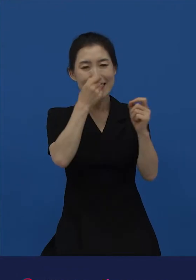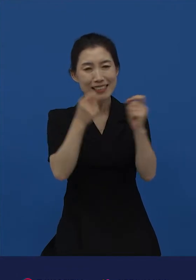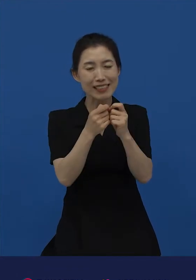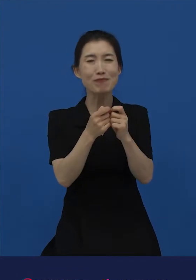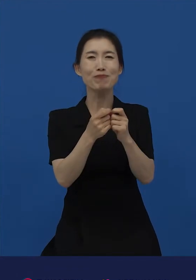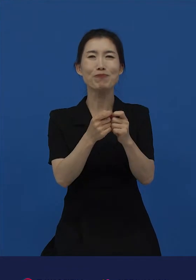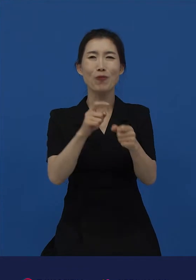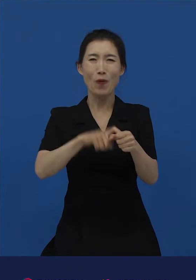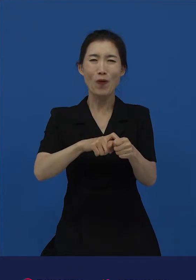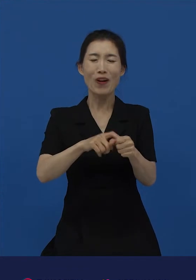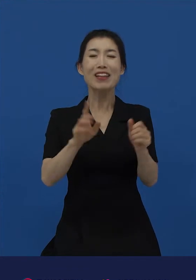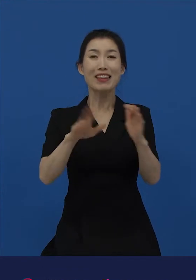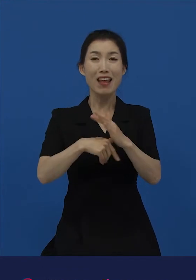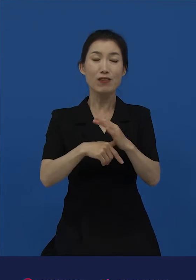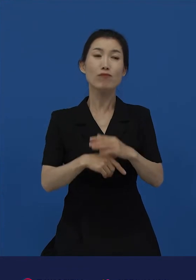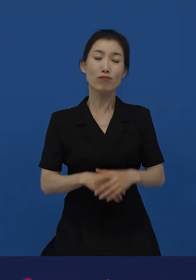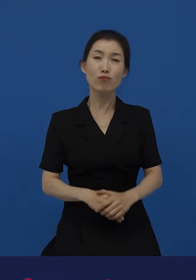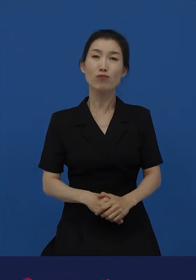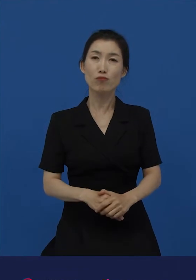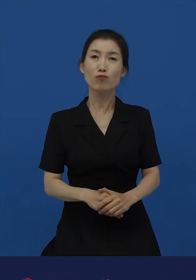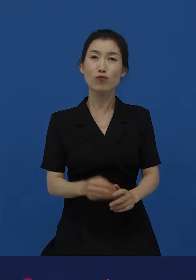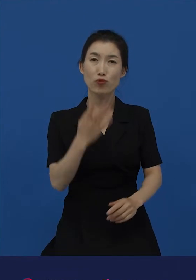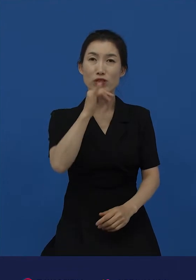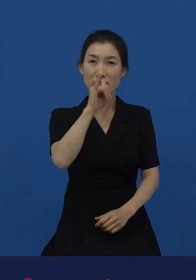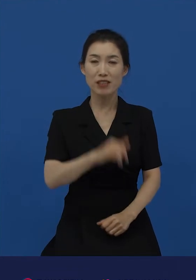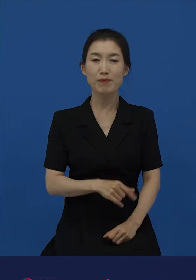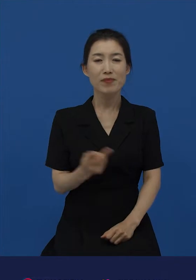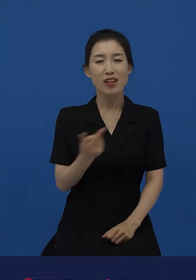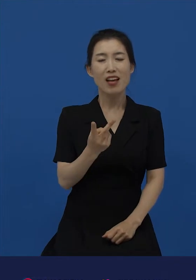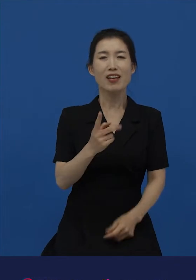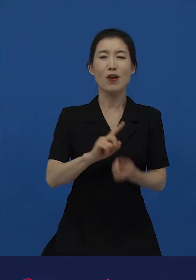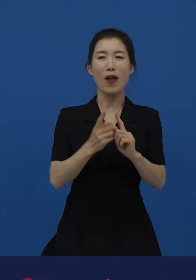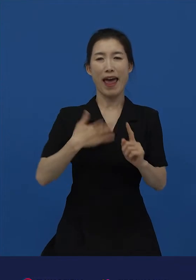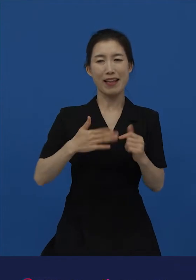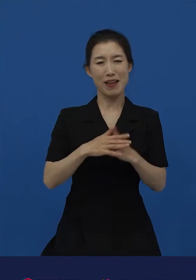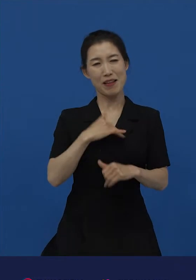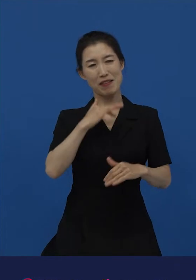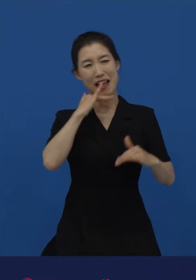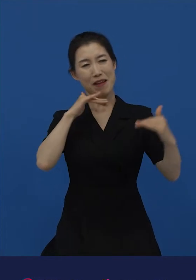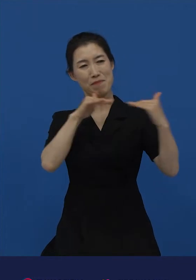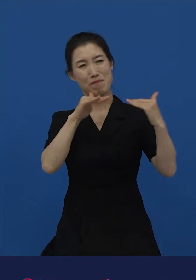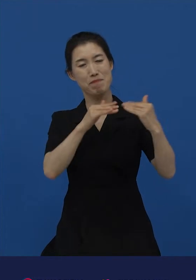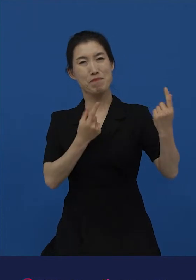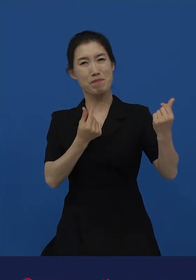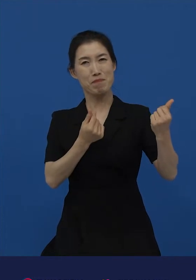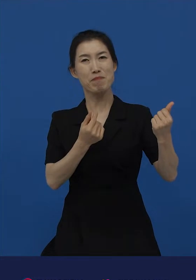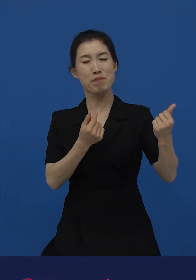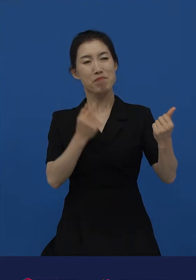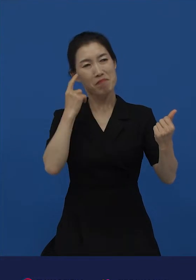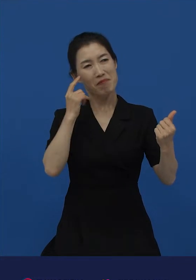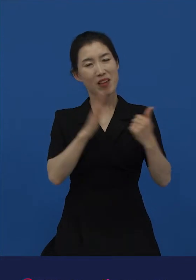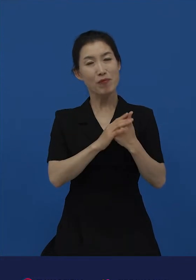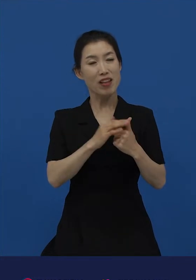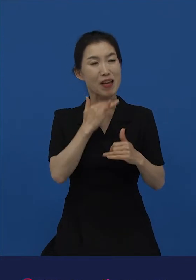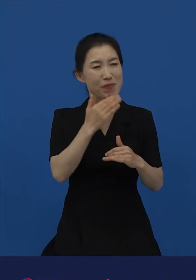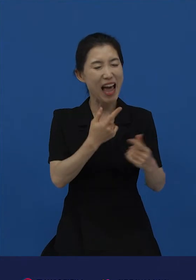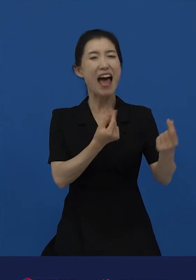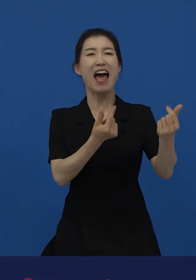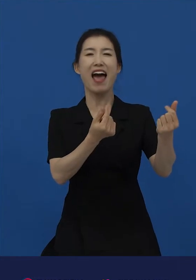이런 것은 일종의 절차처럼 보입니다. 그것을 서로 알기 때문에 이 경우에는 나이를 묻는 것을 크게 불쾌하거나